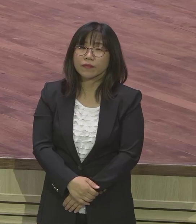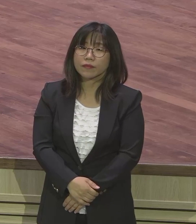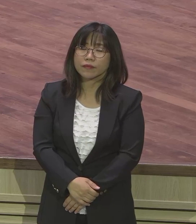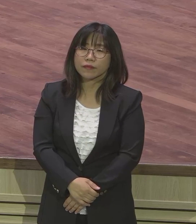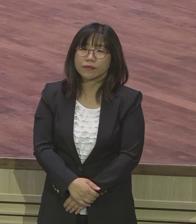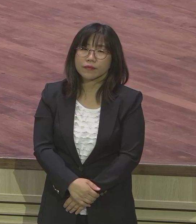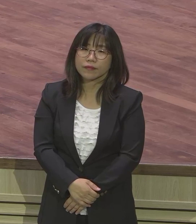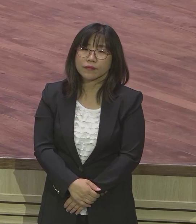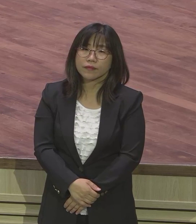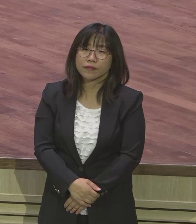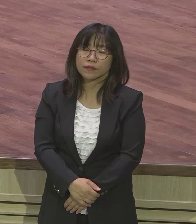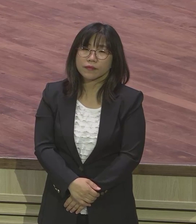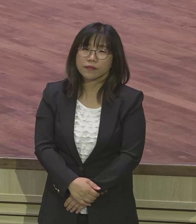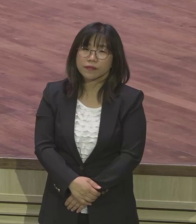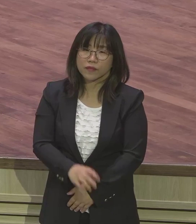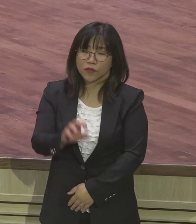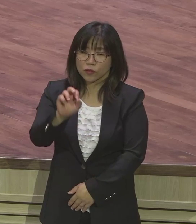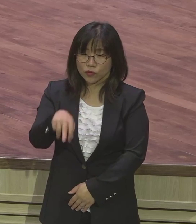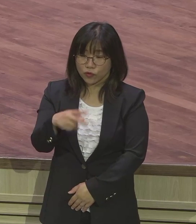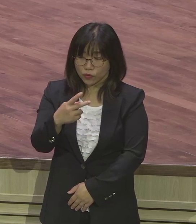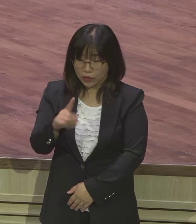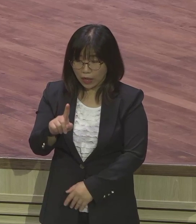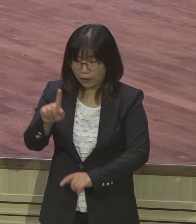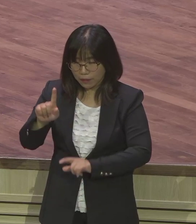이게 뭐요 치명적 실수입니다